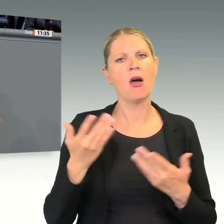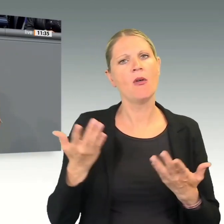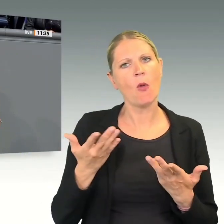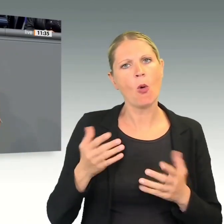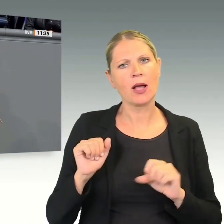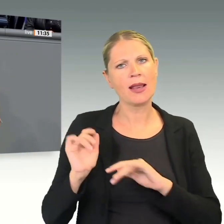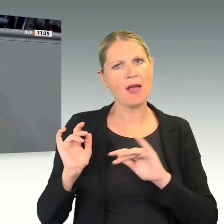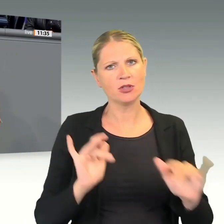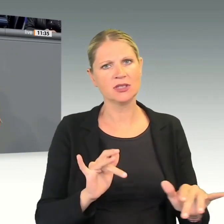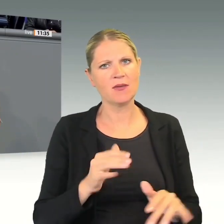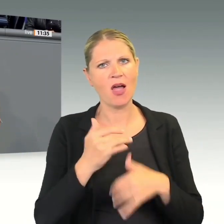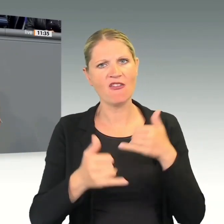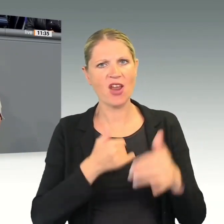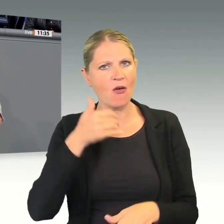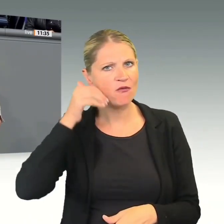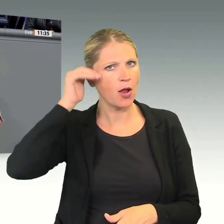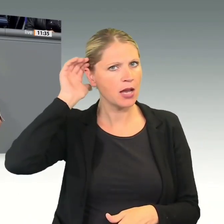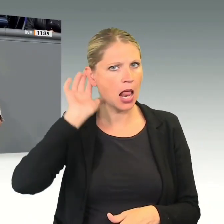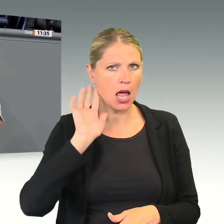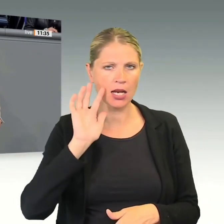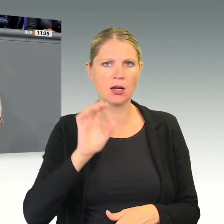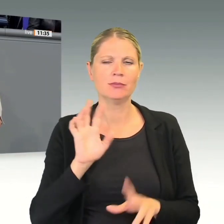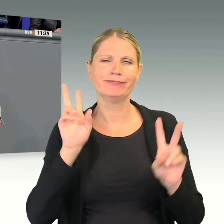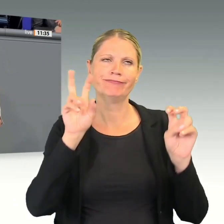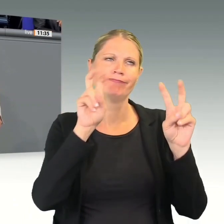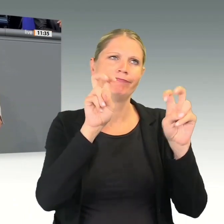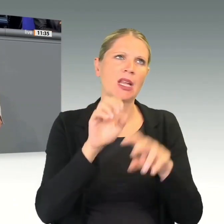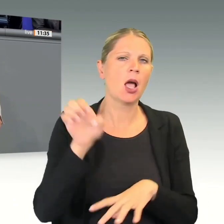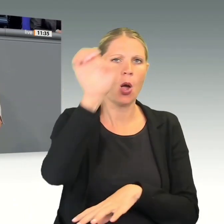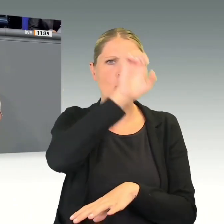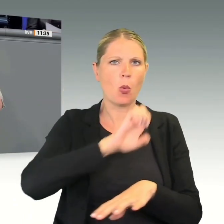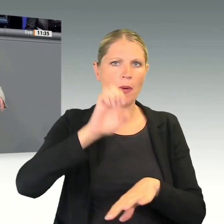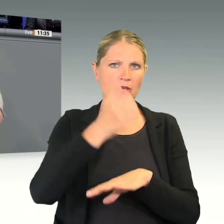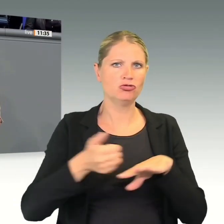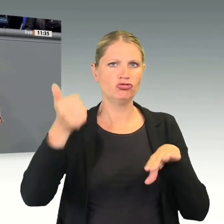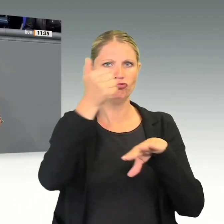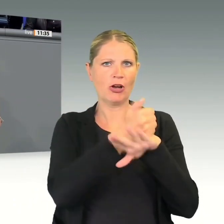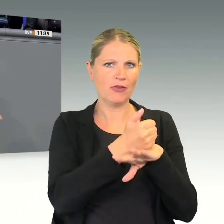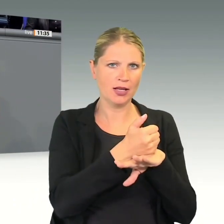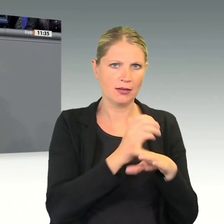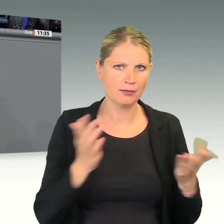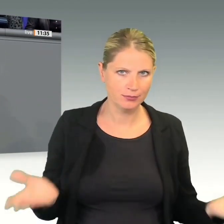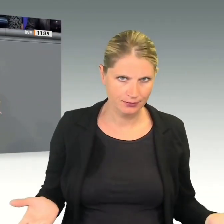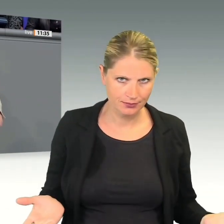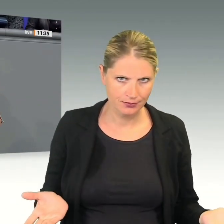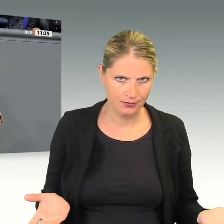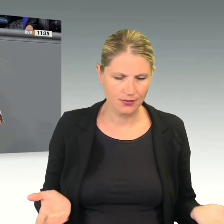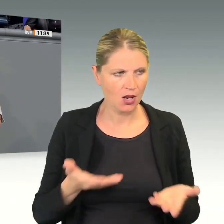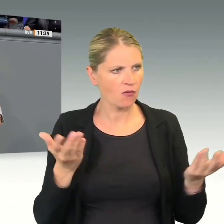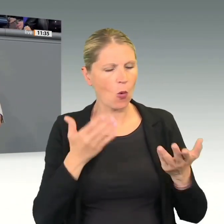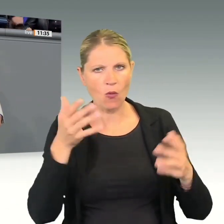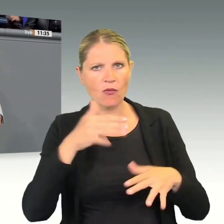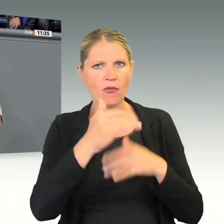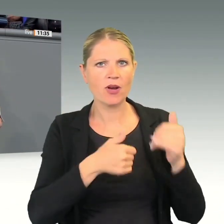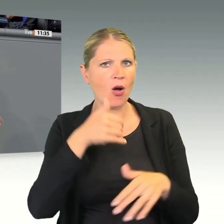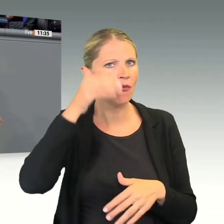die Chefin Europas, um es mal populär auszudrücken. Wo ist der Einsatz von Frau von der Leyen